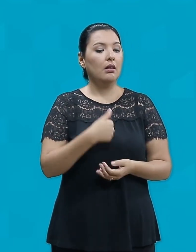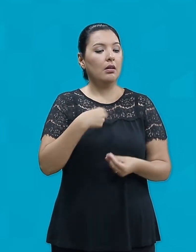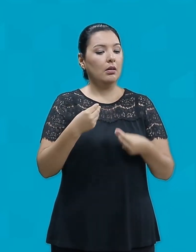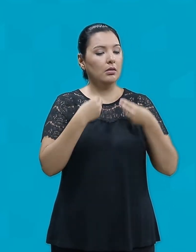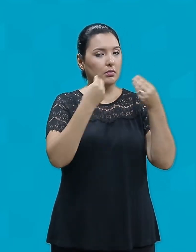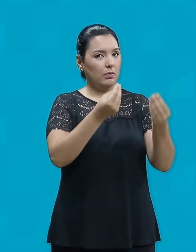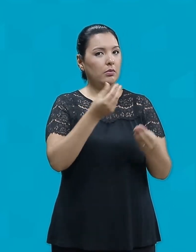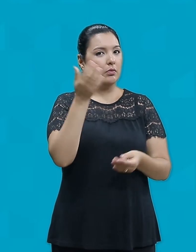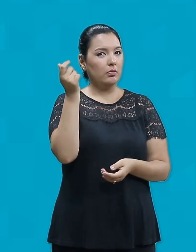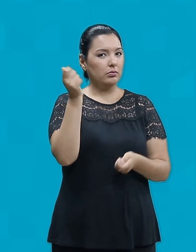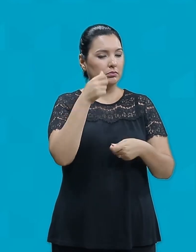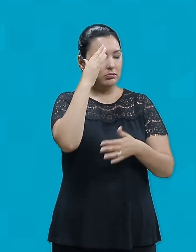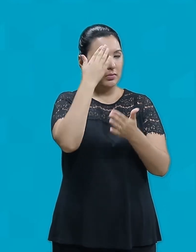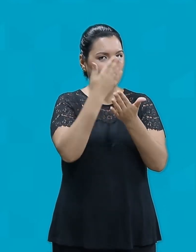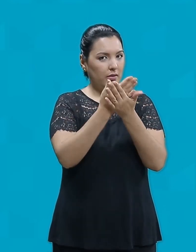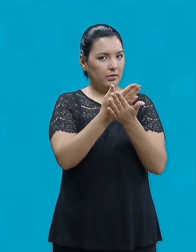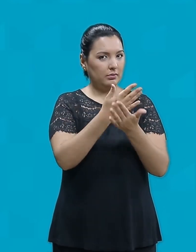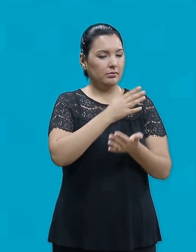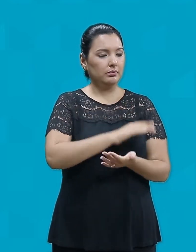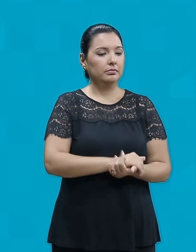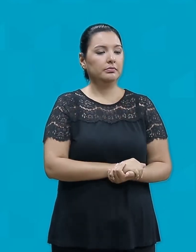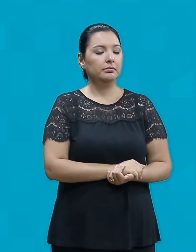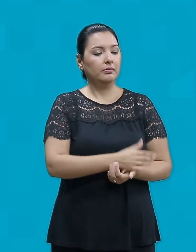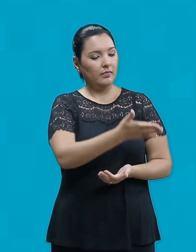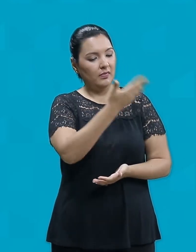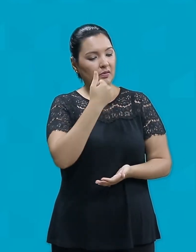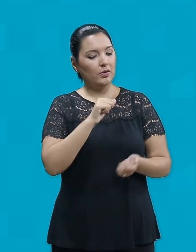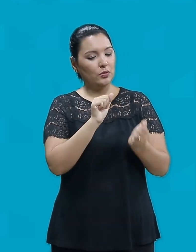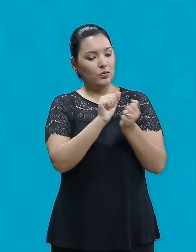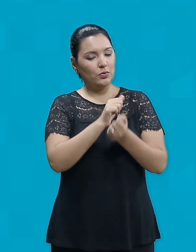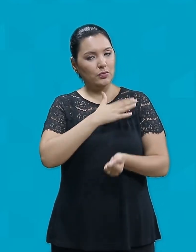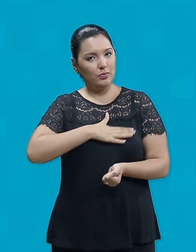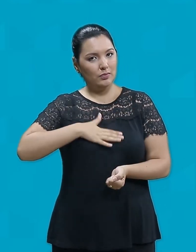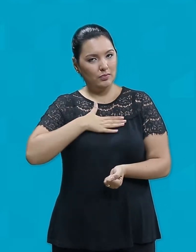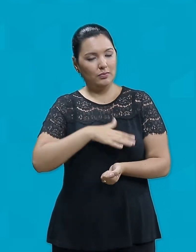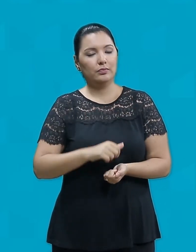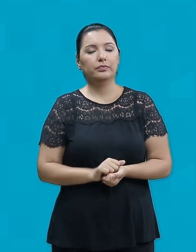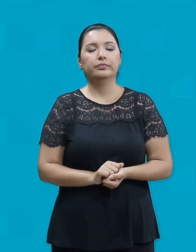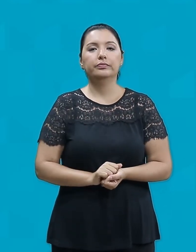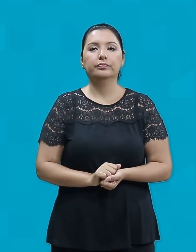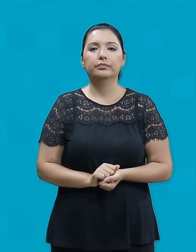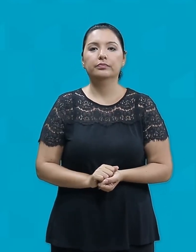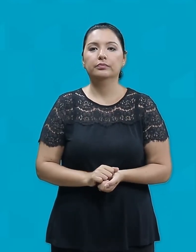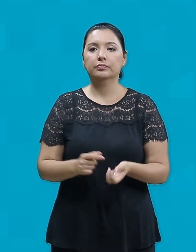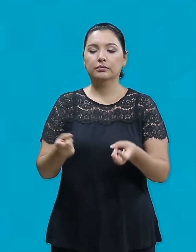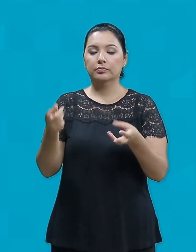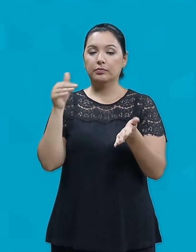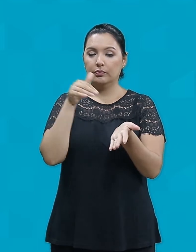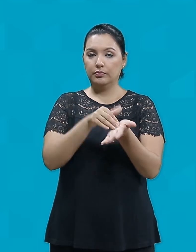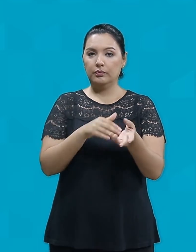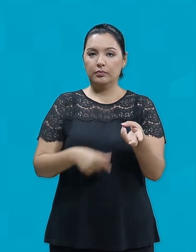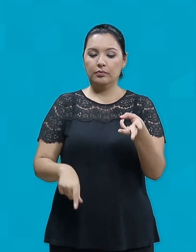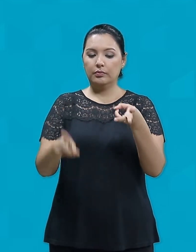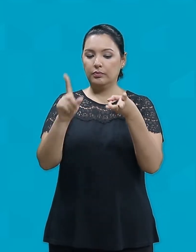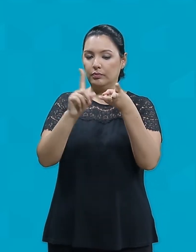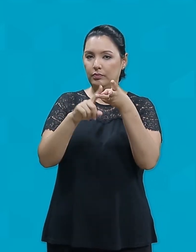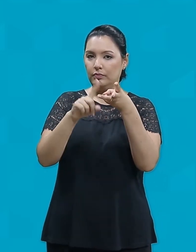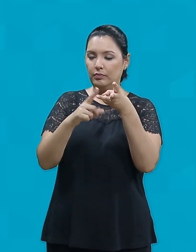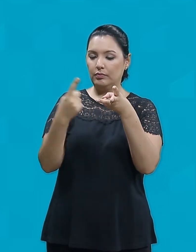confiarei muito mais Vem participar da minha alegria Por fim, chegou aquele que havia